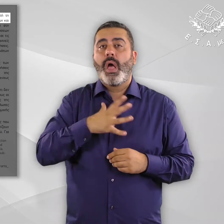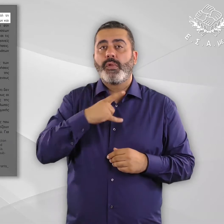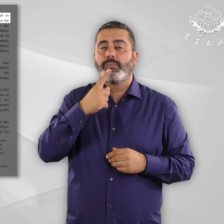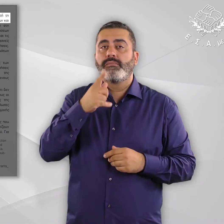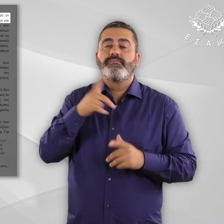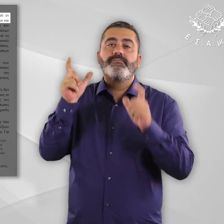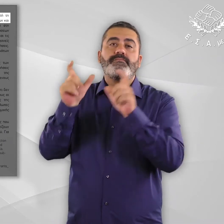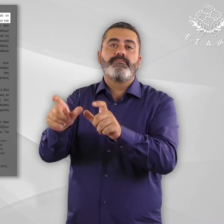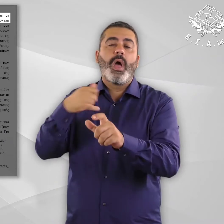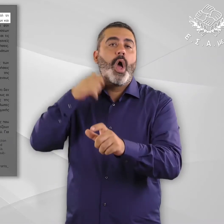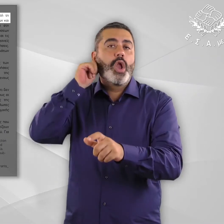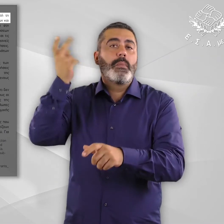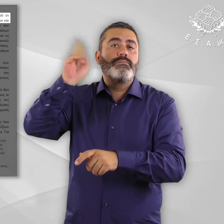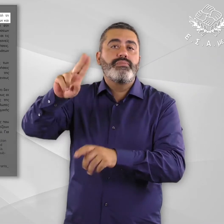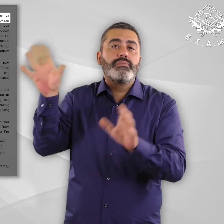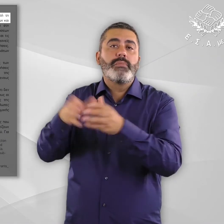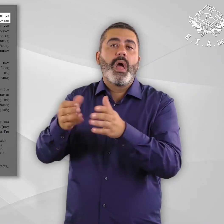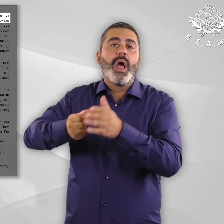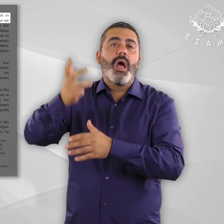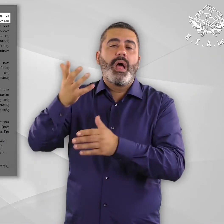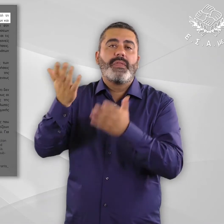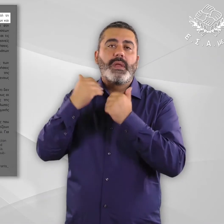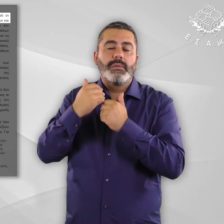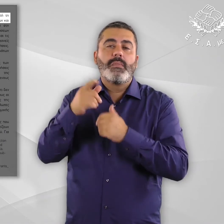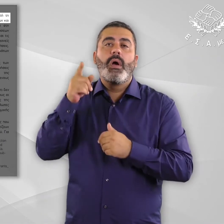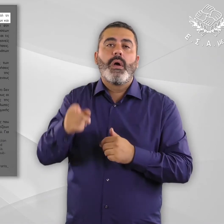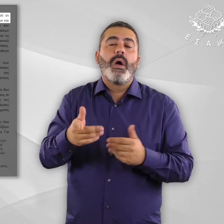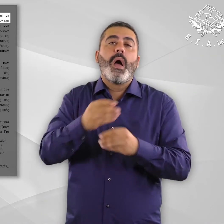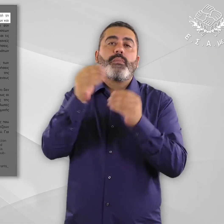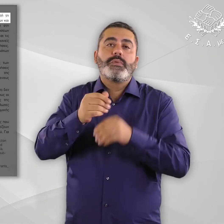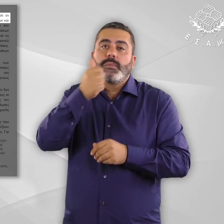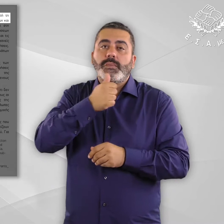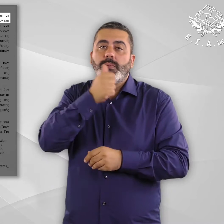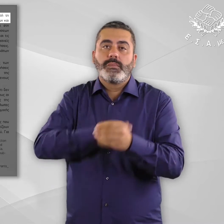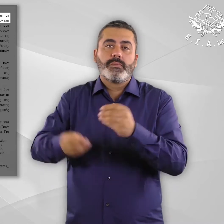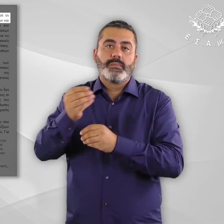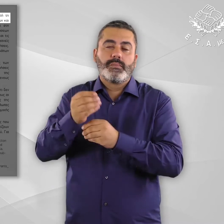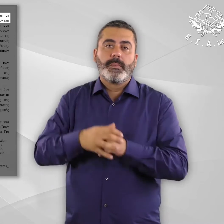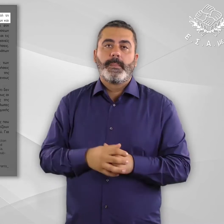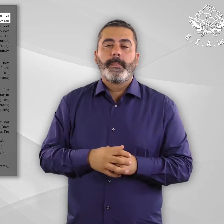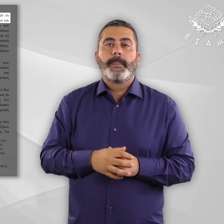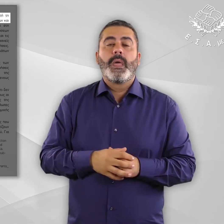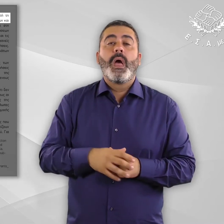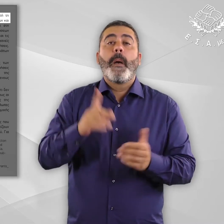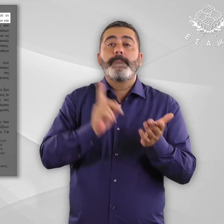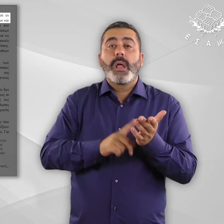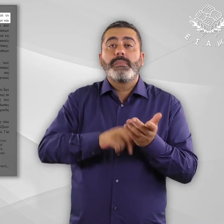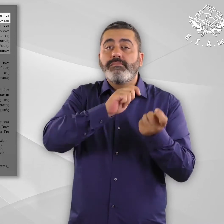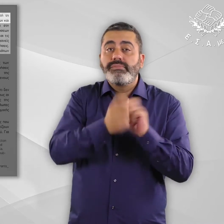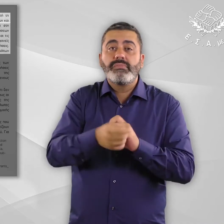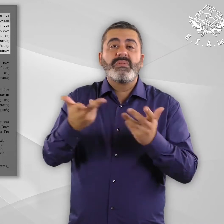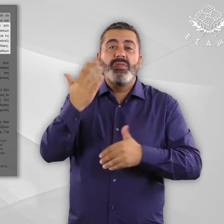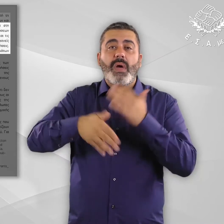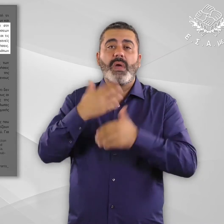αδιάγνωστος, αποδίδοντας αυτή τη δυσλειτουργία. Μεταξύ άλλων, στην υιοθέτηση των σύντομων και απλοποιημένων διαδικασιών